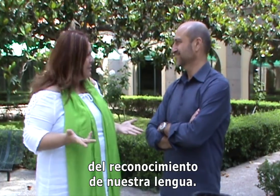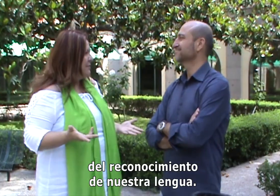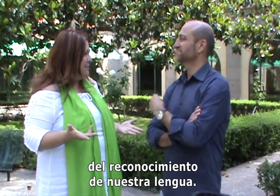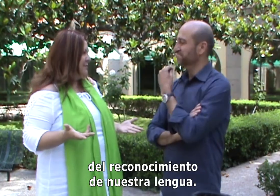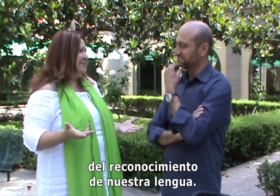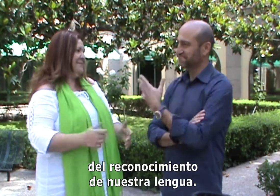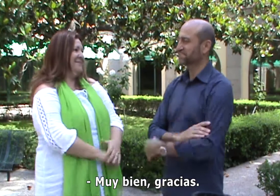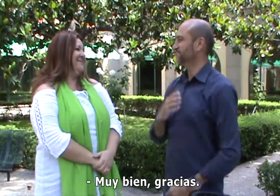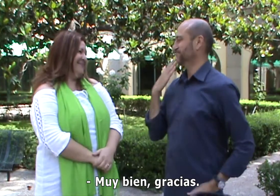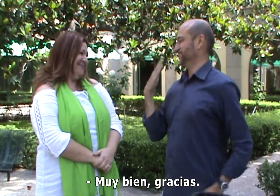Muy bien, gracias.